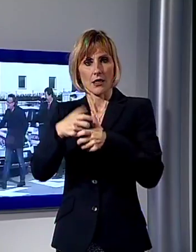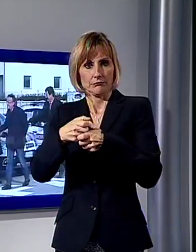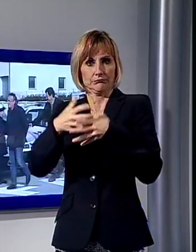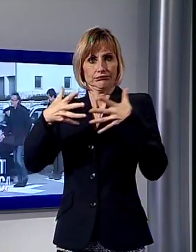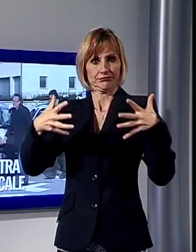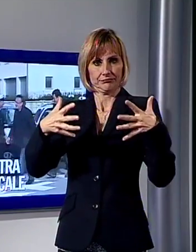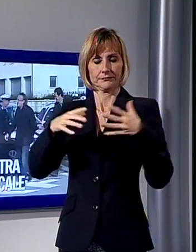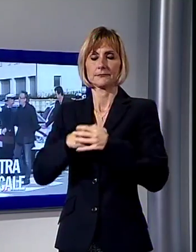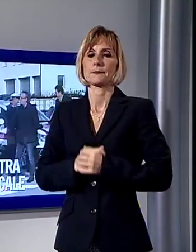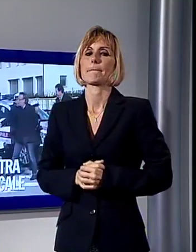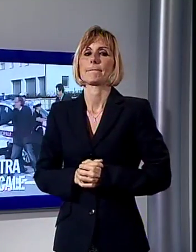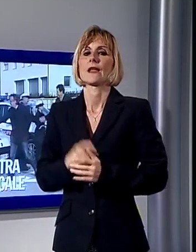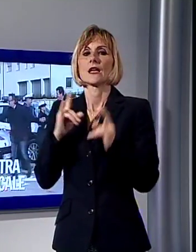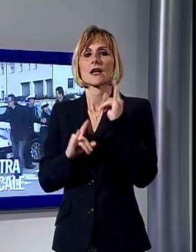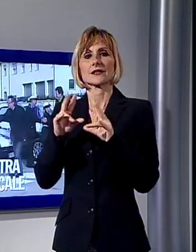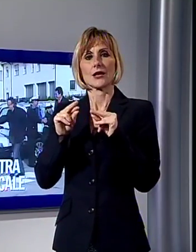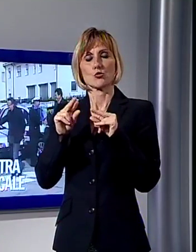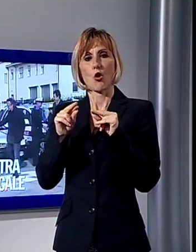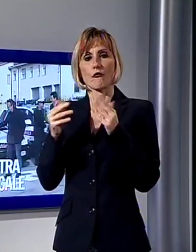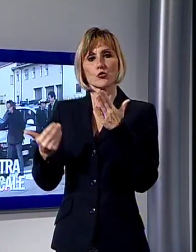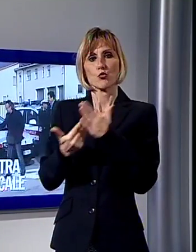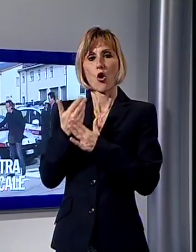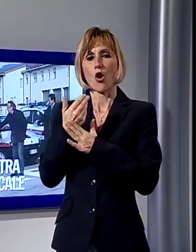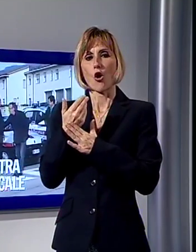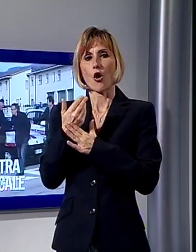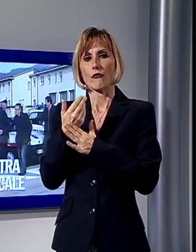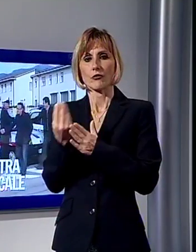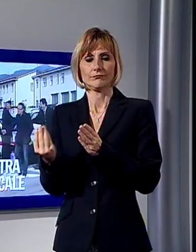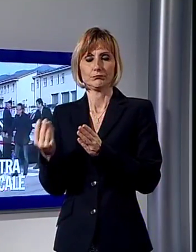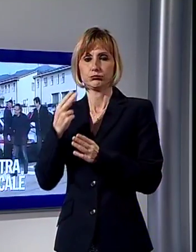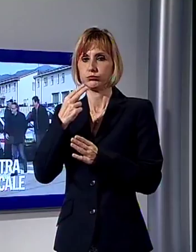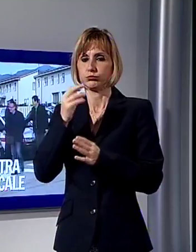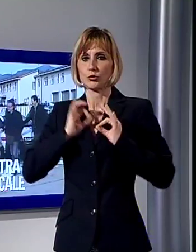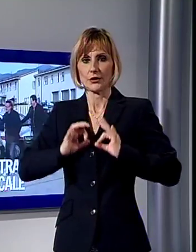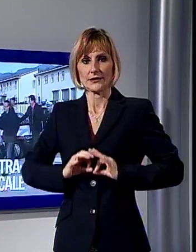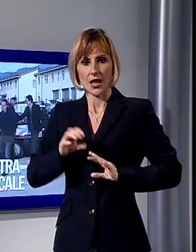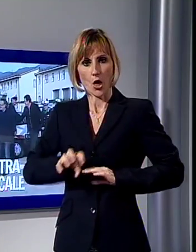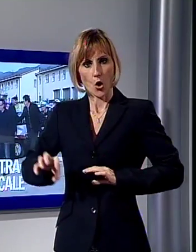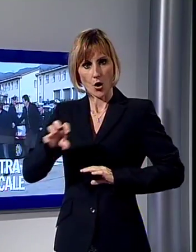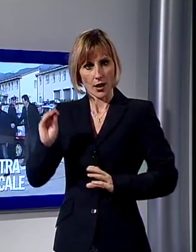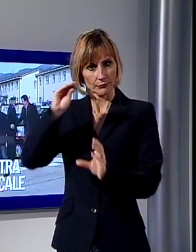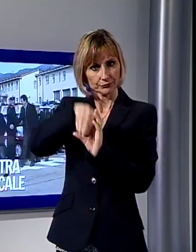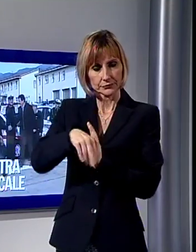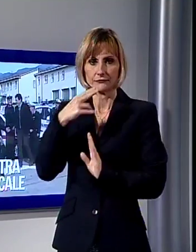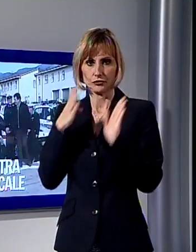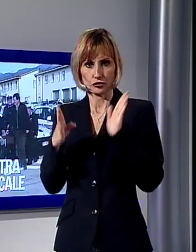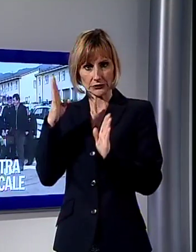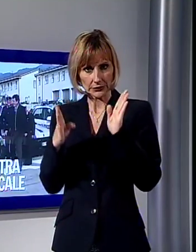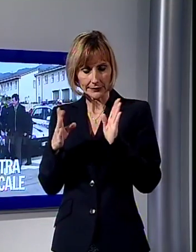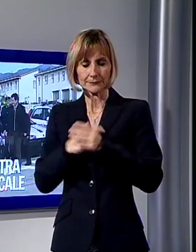Castelnuovo entra nella polizia locale, la municipale del capoluogo andrà a rafforzare il corpo dei vigili dell'Unione dei